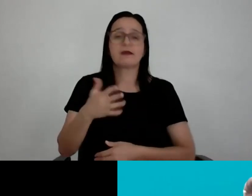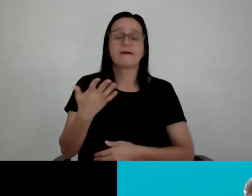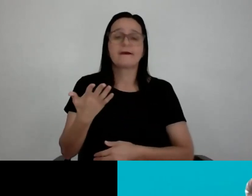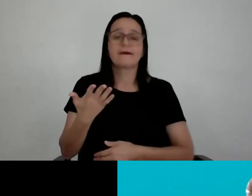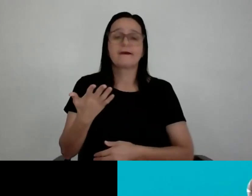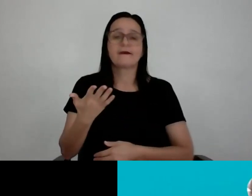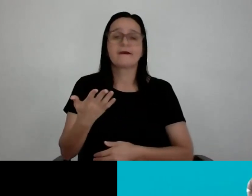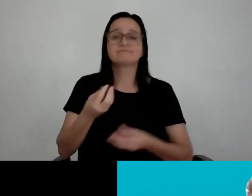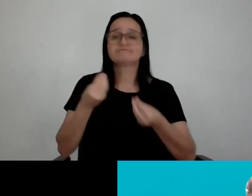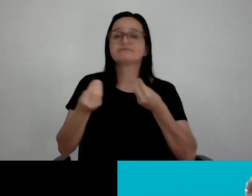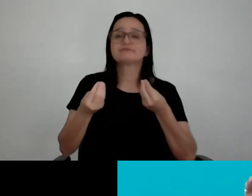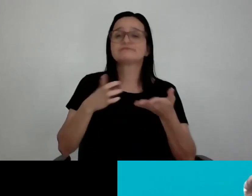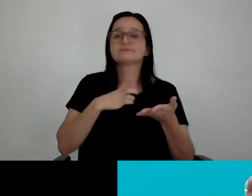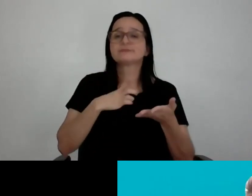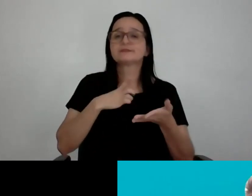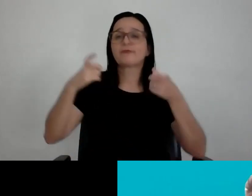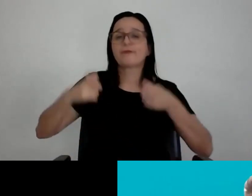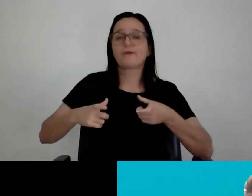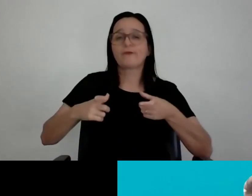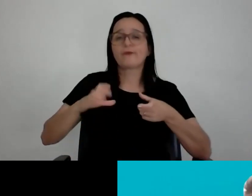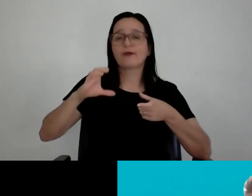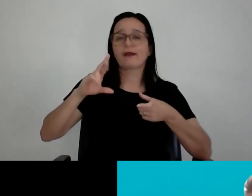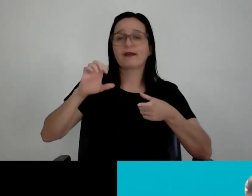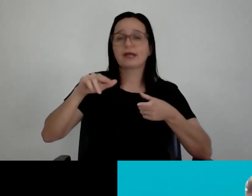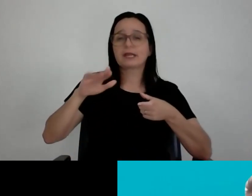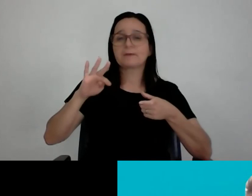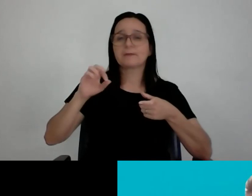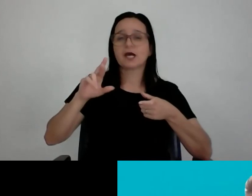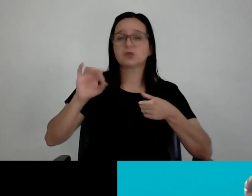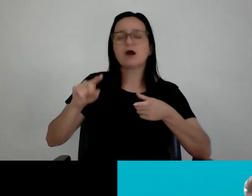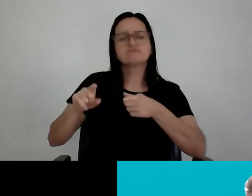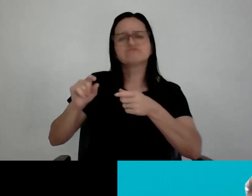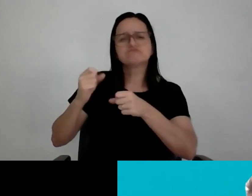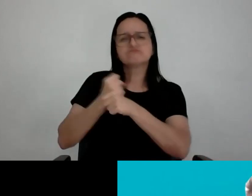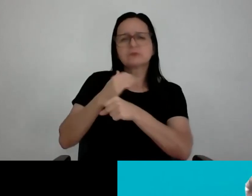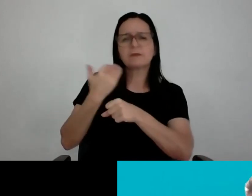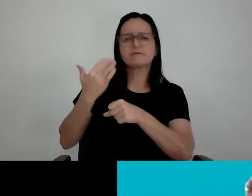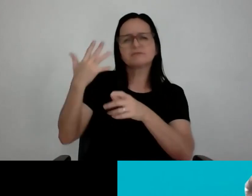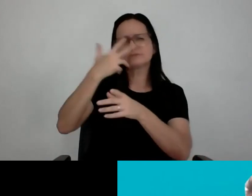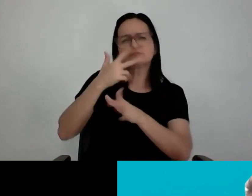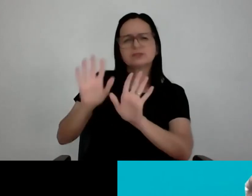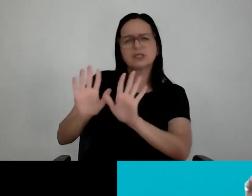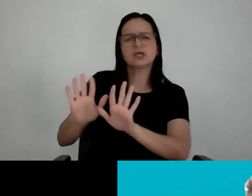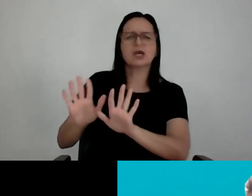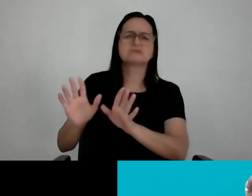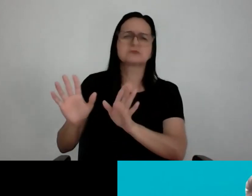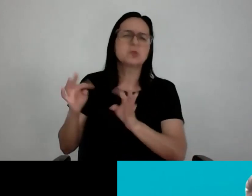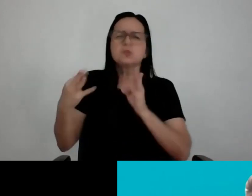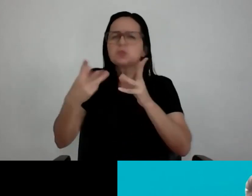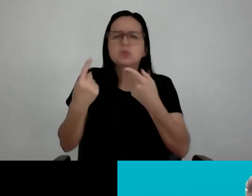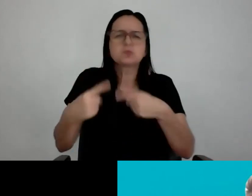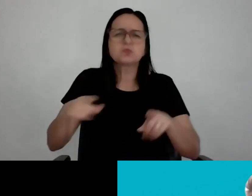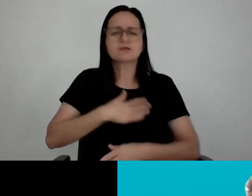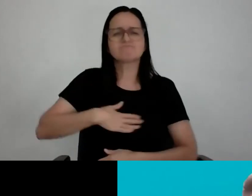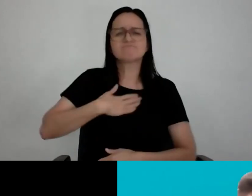crematório de não sei o quê. Mas ficou bonito, ficou bonito, ficou música, som, seja, transforme tudo que você faz em prazer e alegria que vai dar tudo